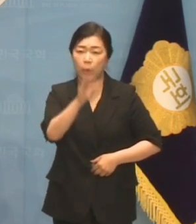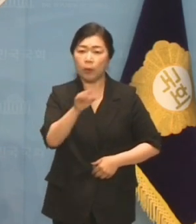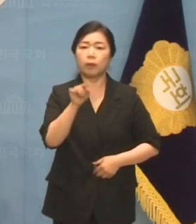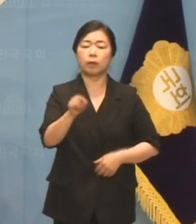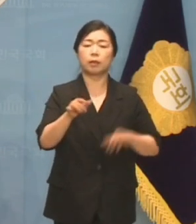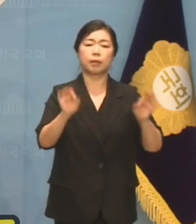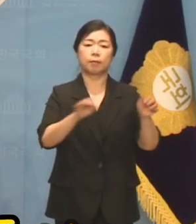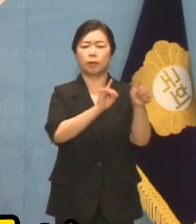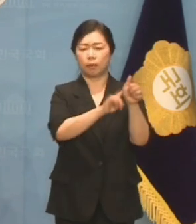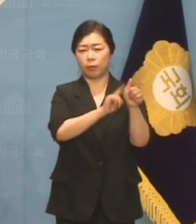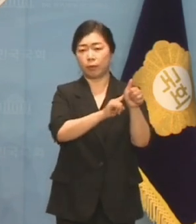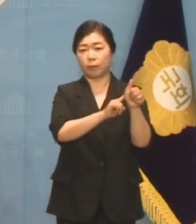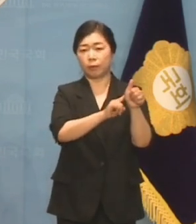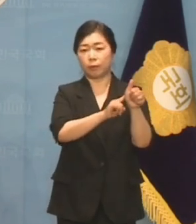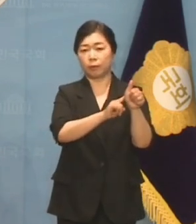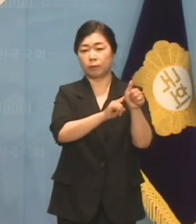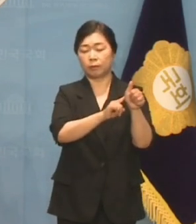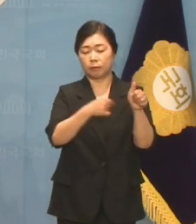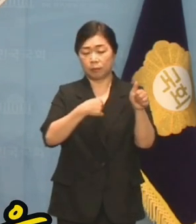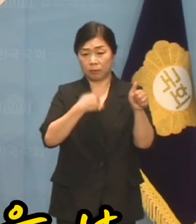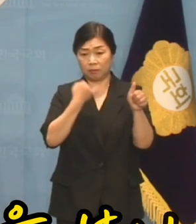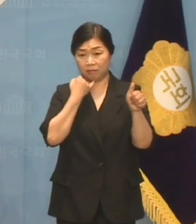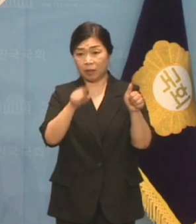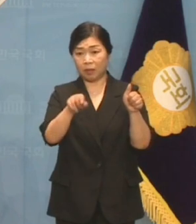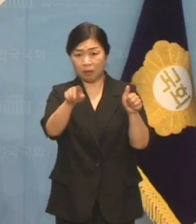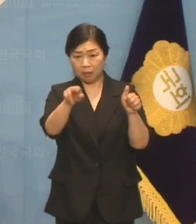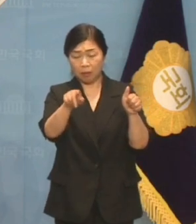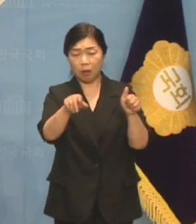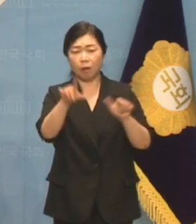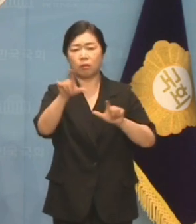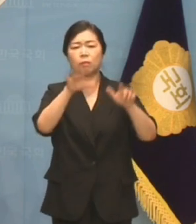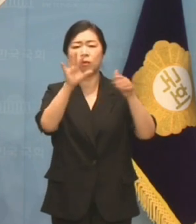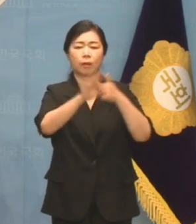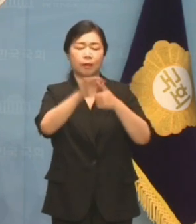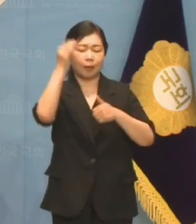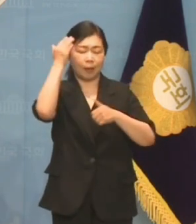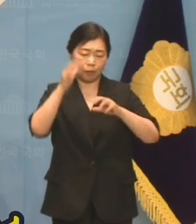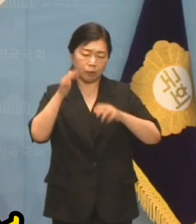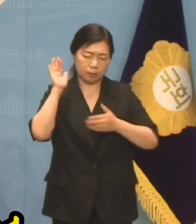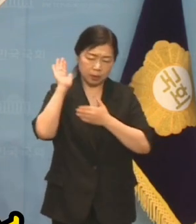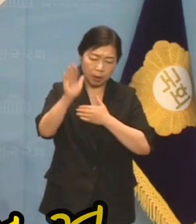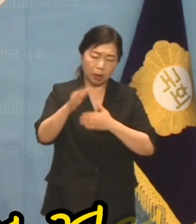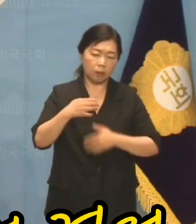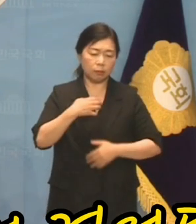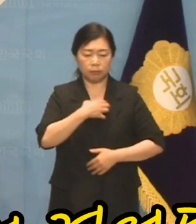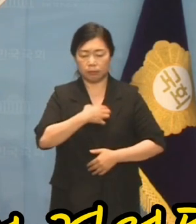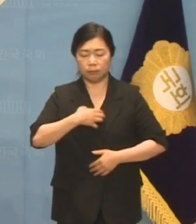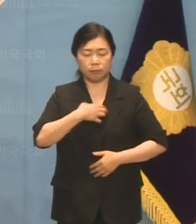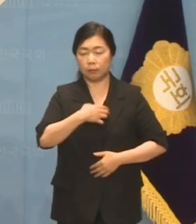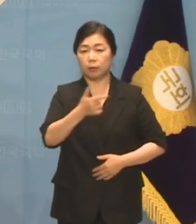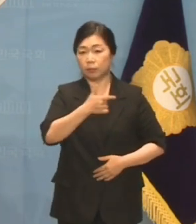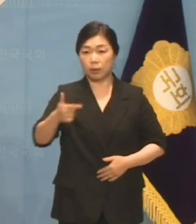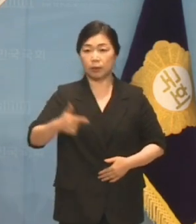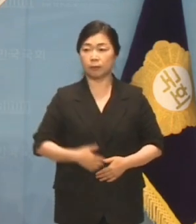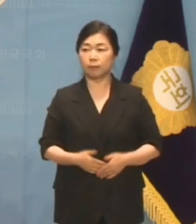김기현 대표의 내로남불 연설을 보니 대한민국의 미래가 더 걱정됩니다.